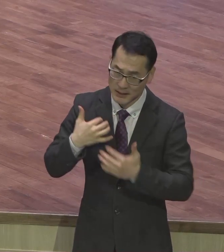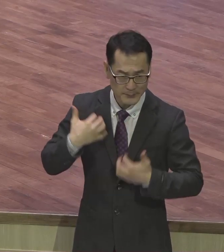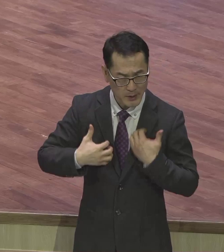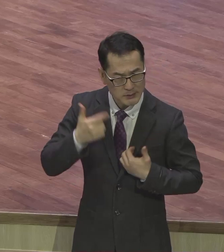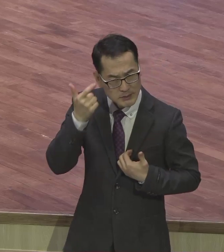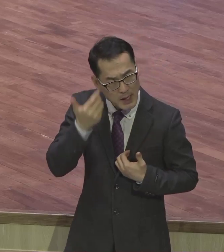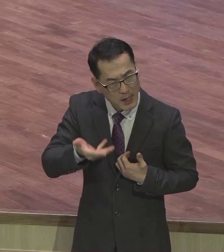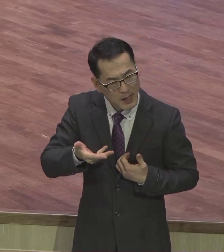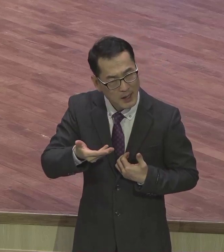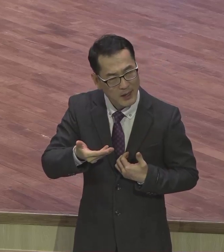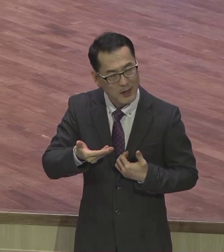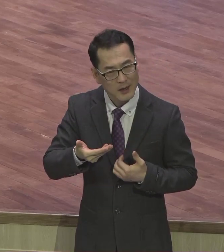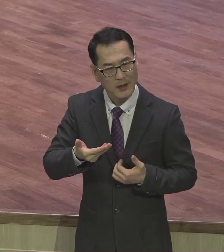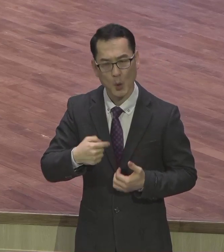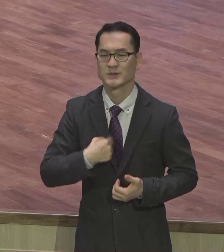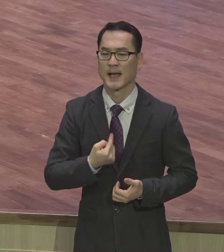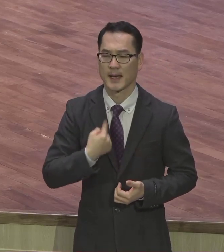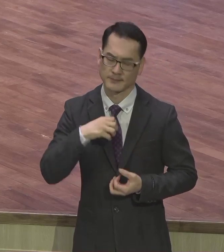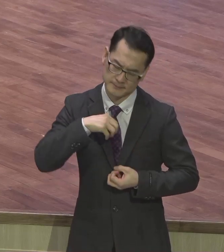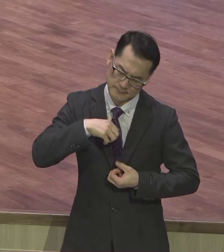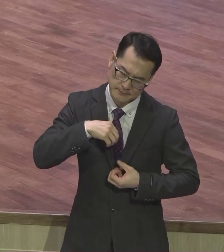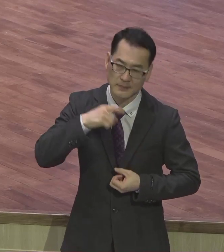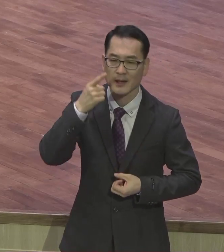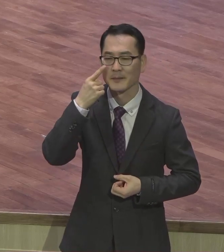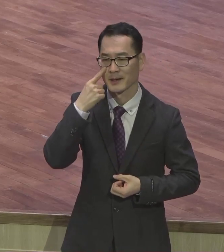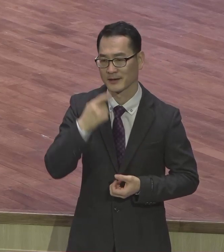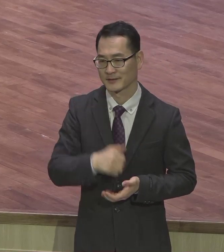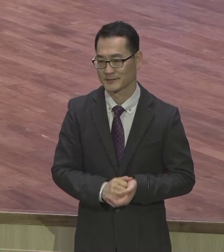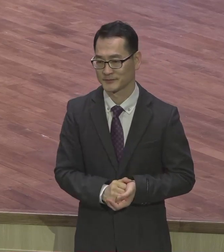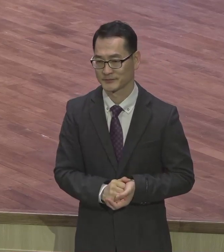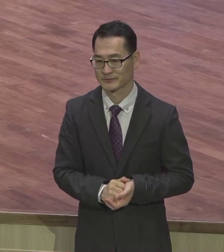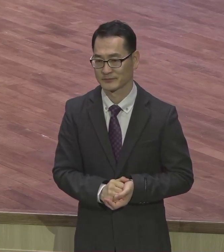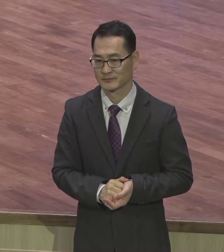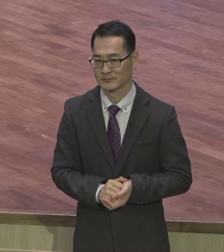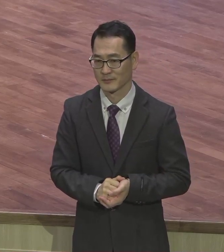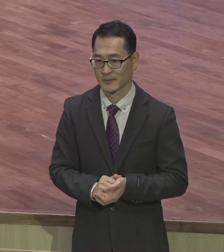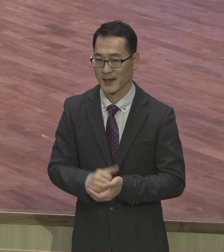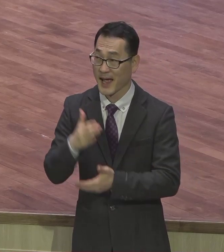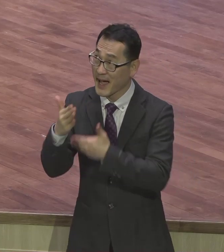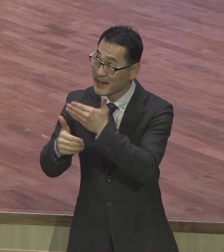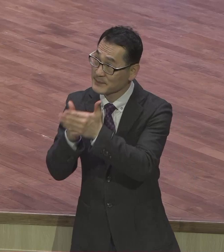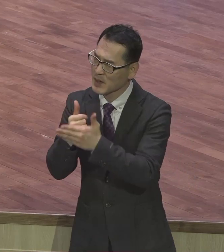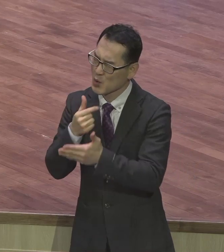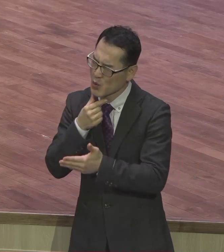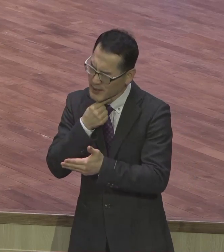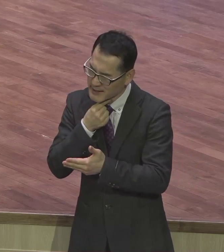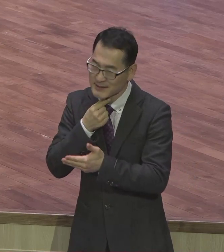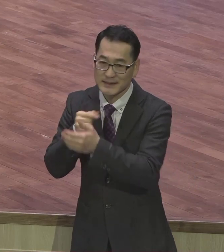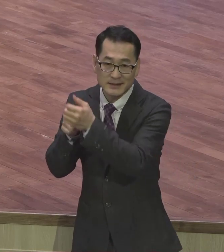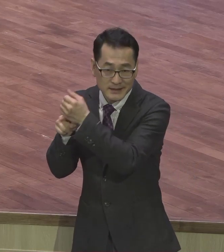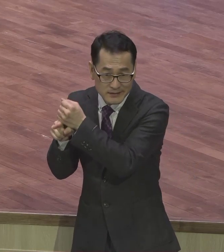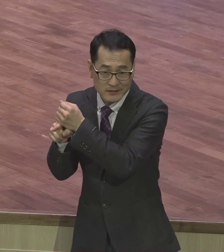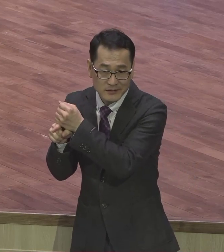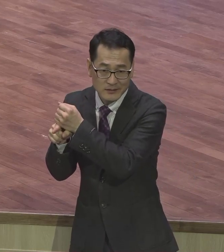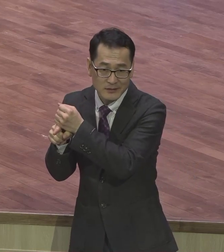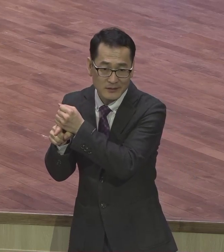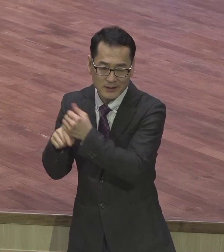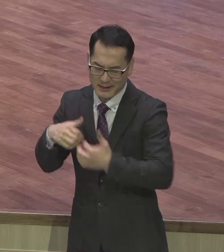한마디라도 여러분이 그 뜻을 하나님 뜻을 기뻐하시는 뜻을 행하는 삶이 시작되기를